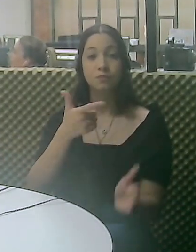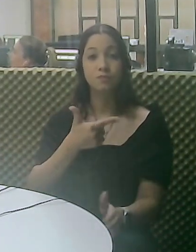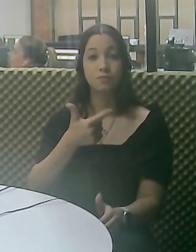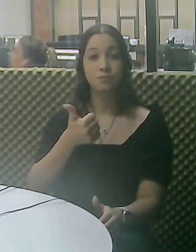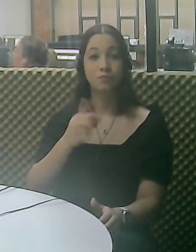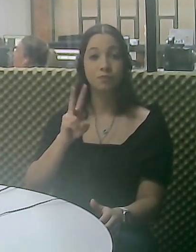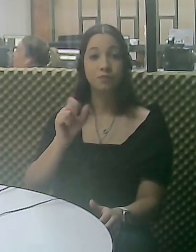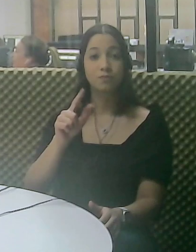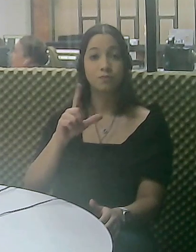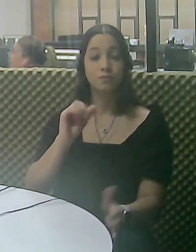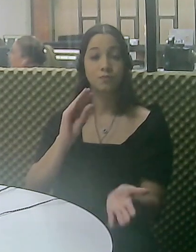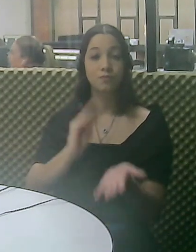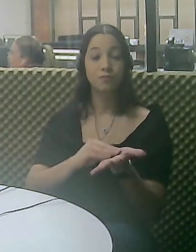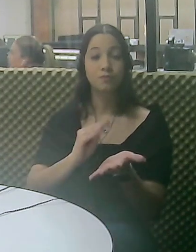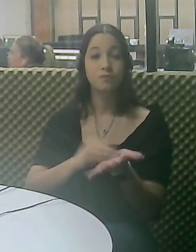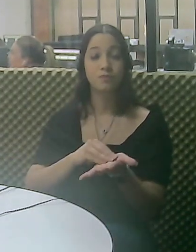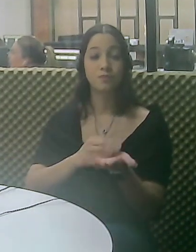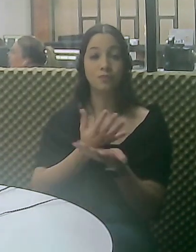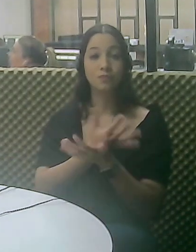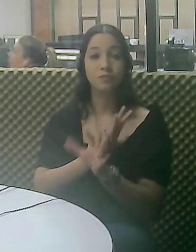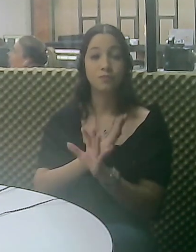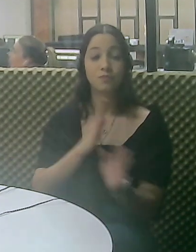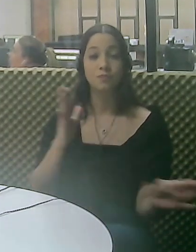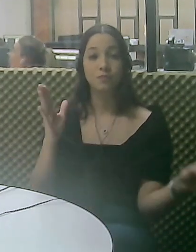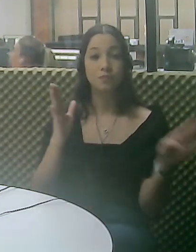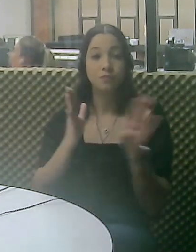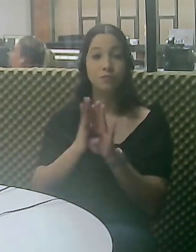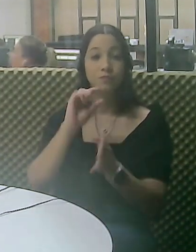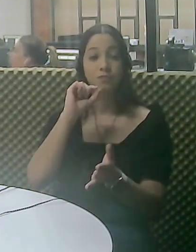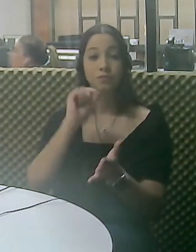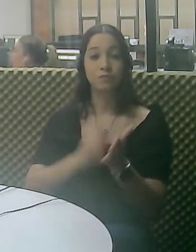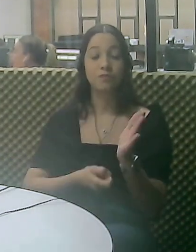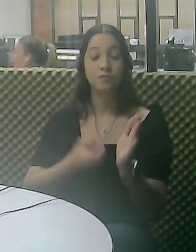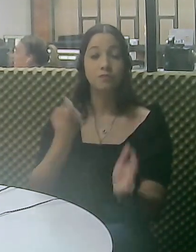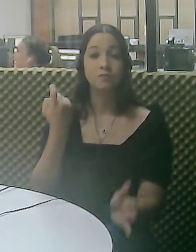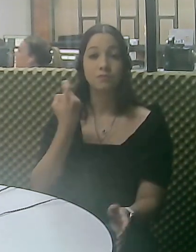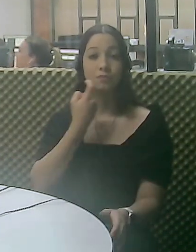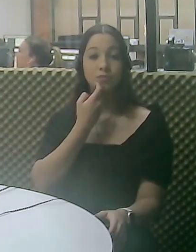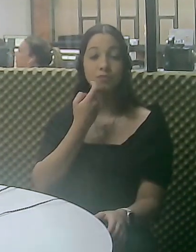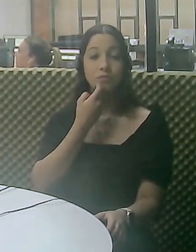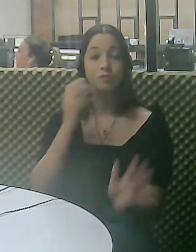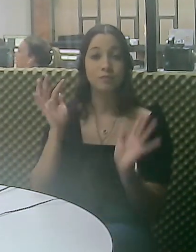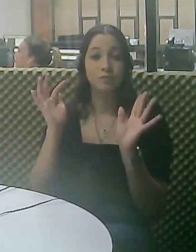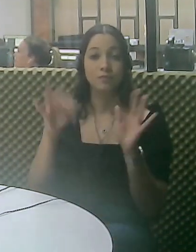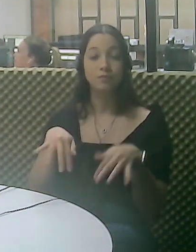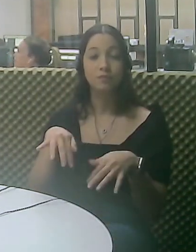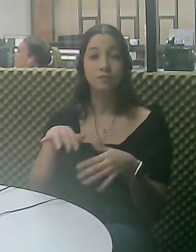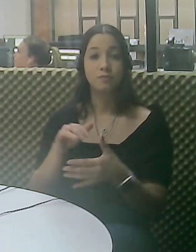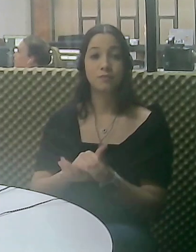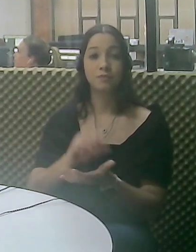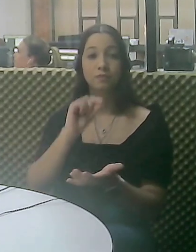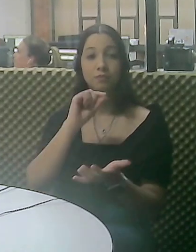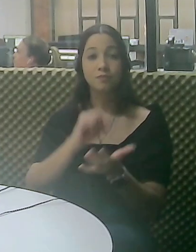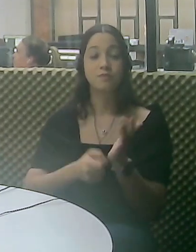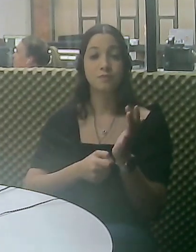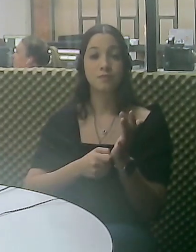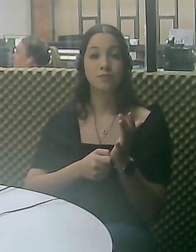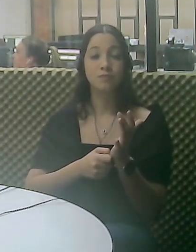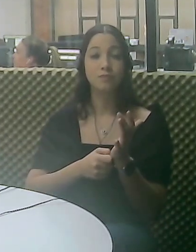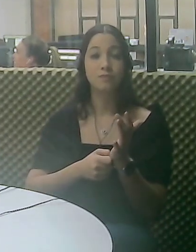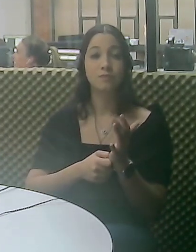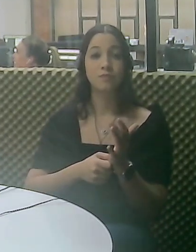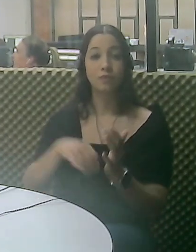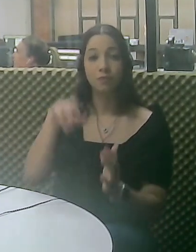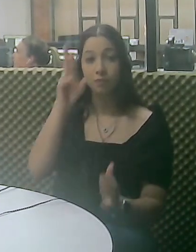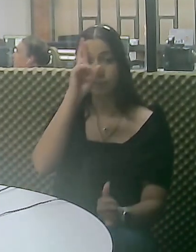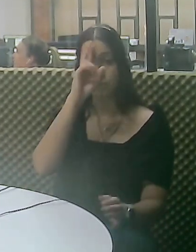Urbanos está com inscrições abertas para 21 vagas remanescentes. O prazo para cadastro termina nesta